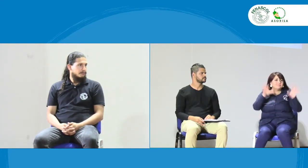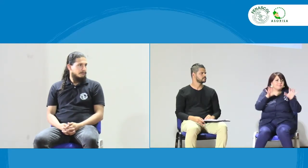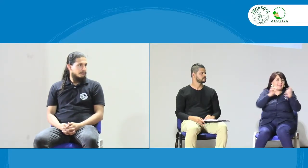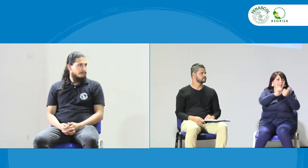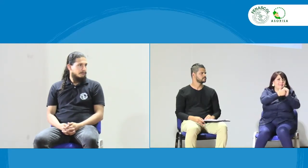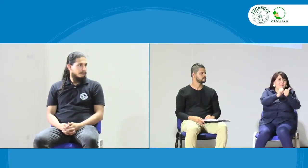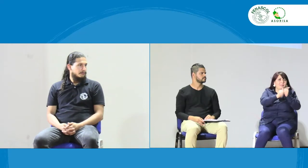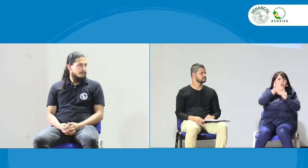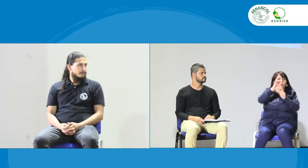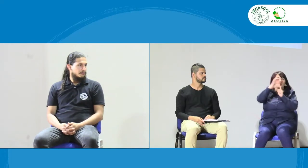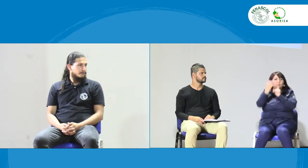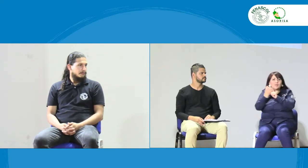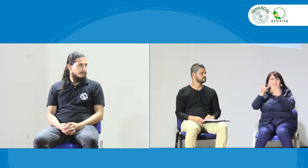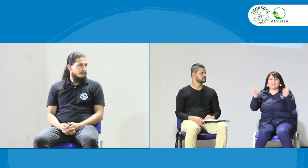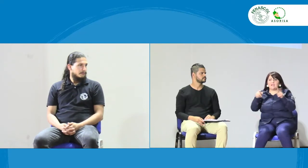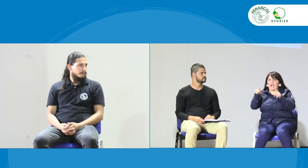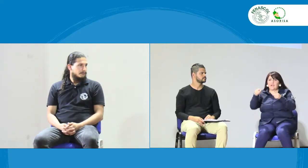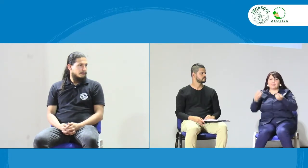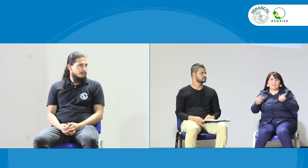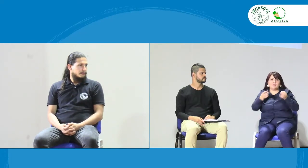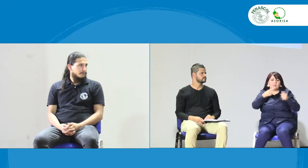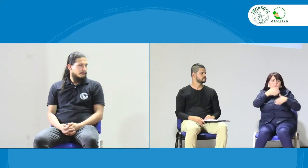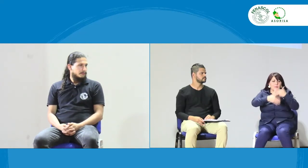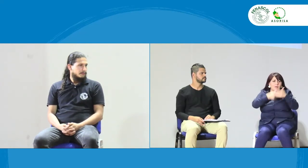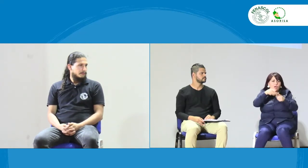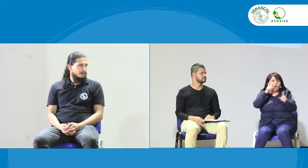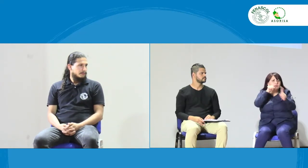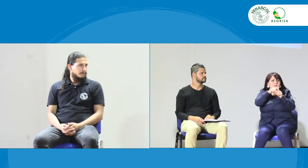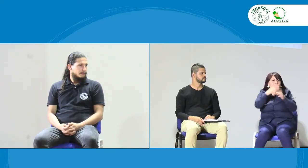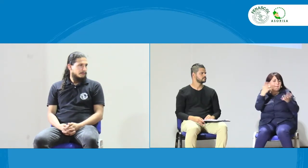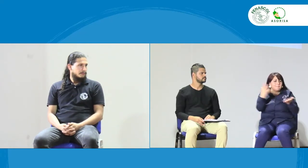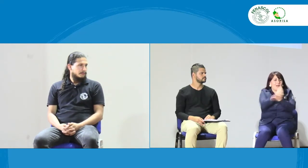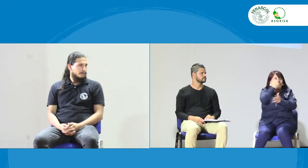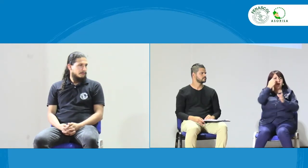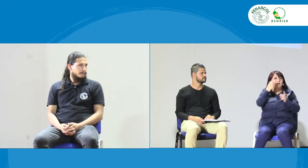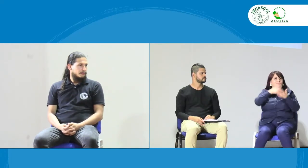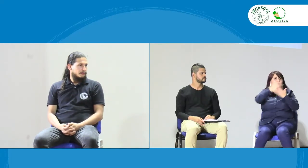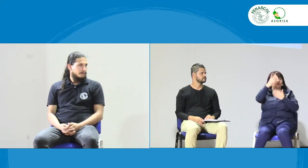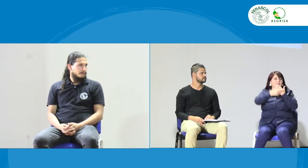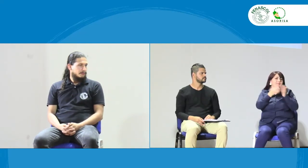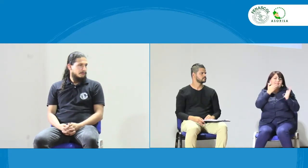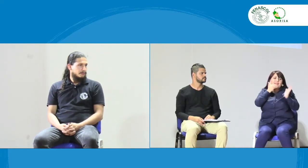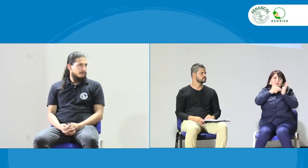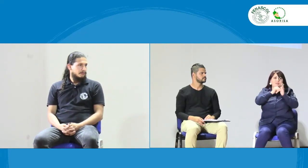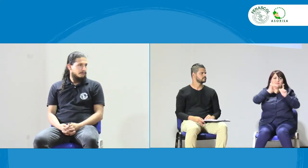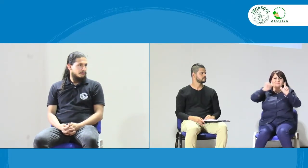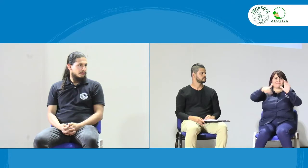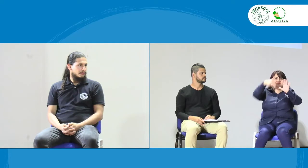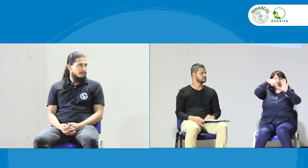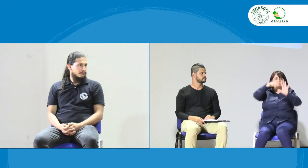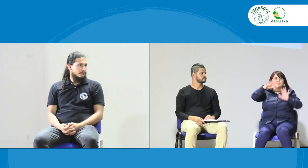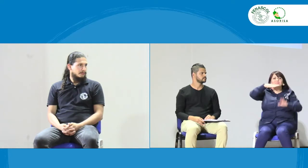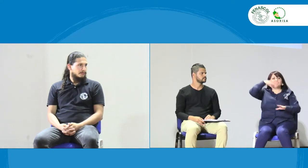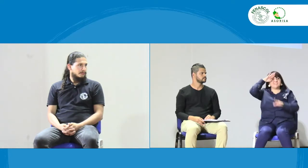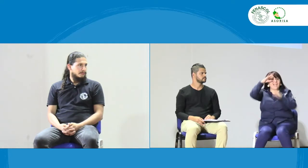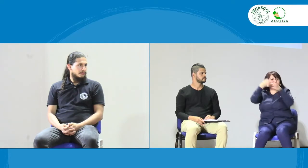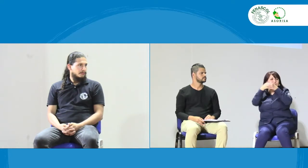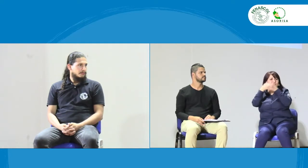importante tener presentes las diferentes culturas, todo el tema de deporte, recreación, y llegar a un objetivo y alcanzar un